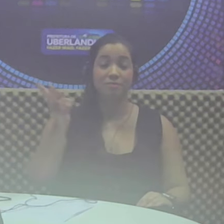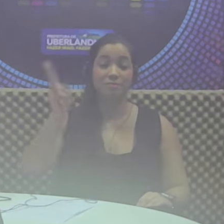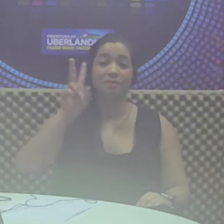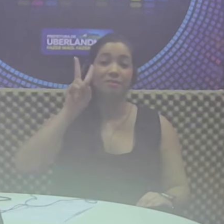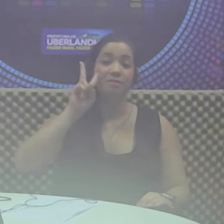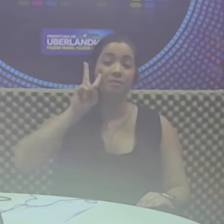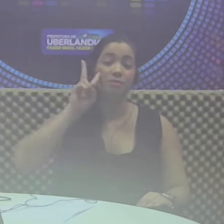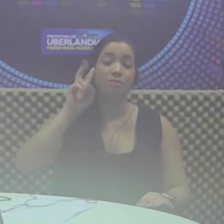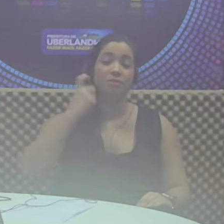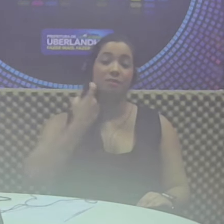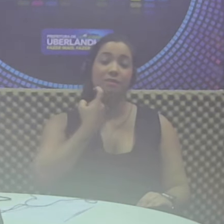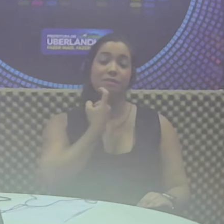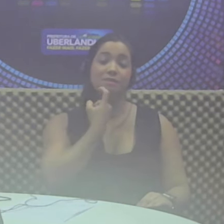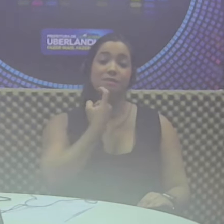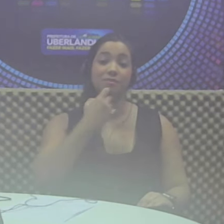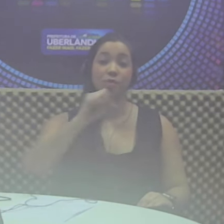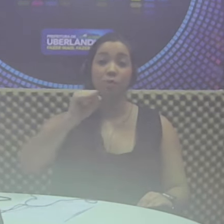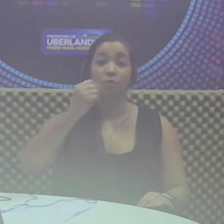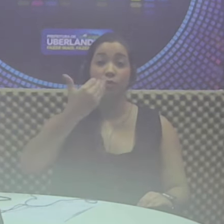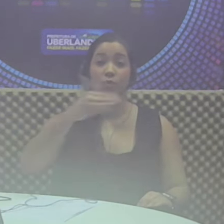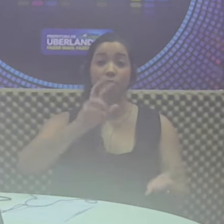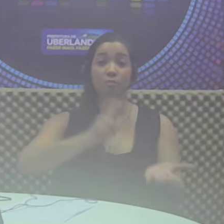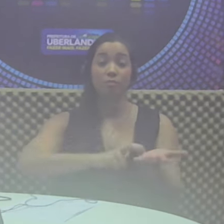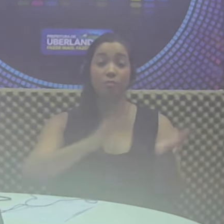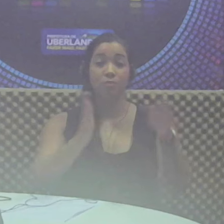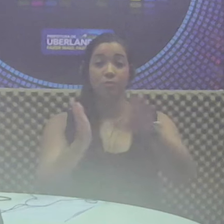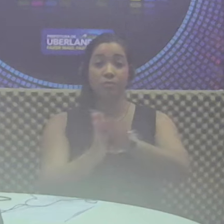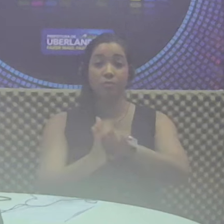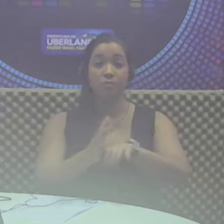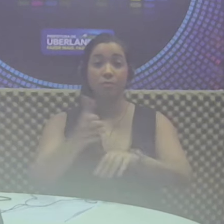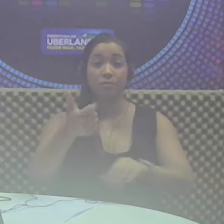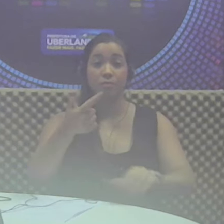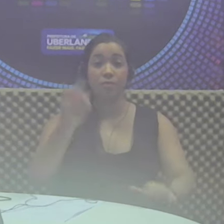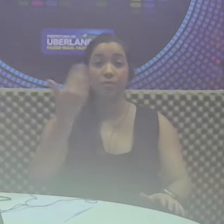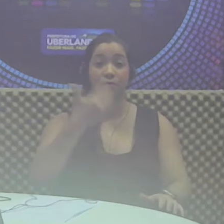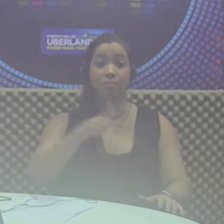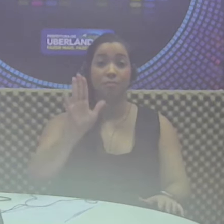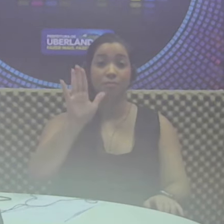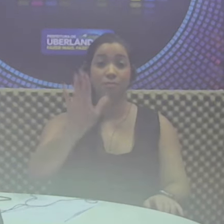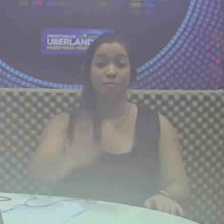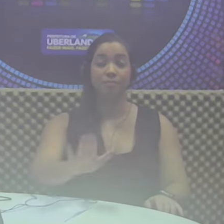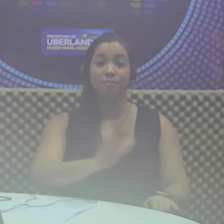segunda a sexta-feira, das 8h30 da manhã às 5h30 da tarde.